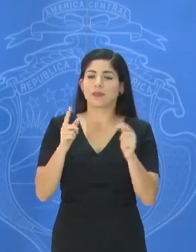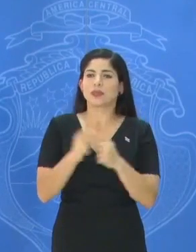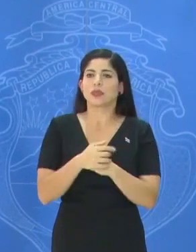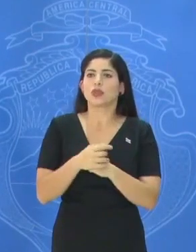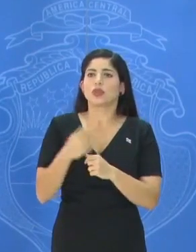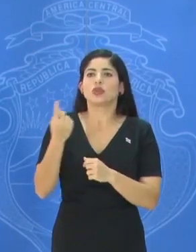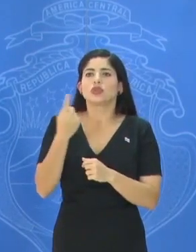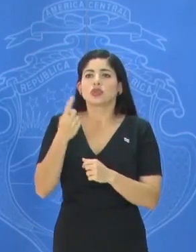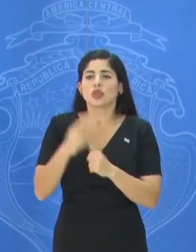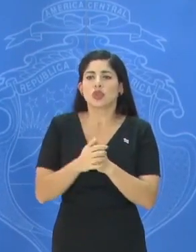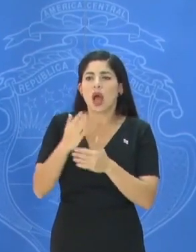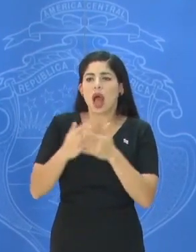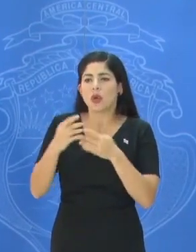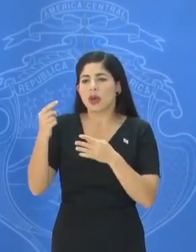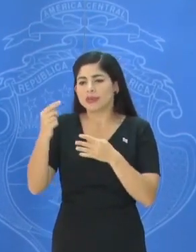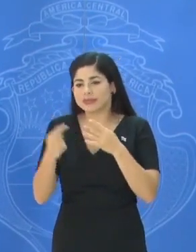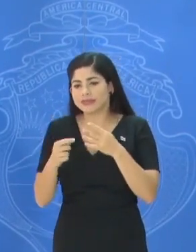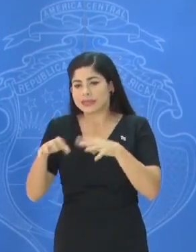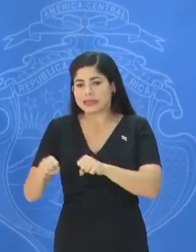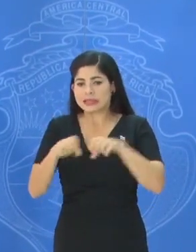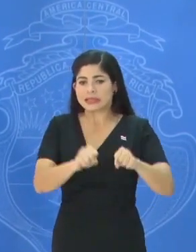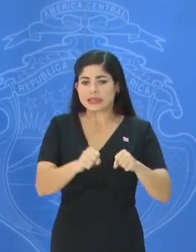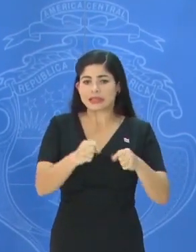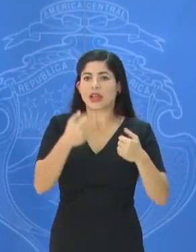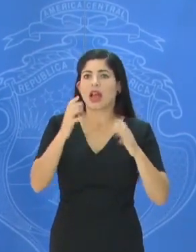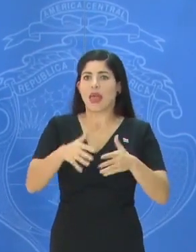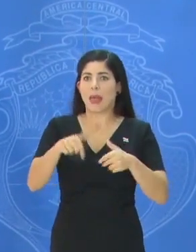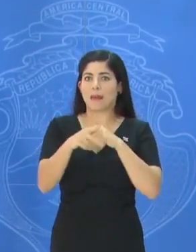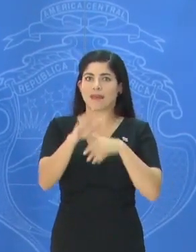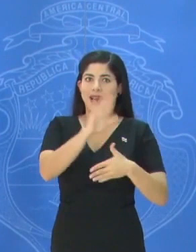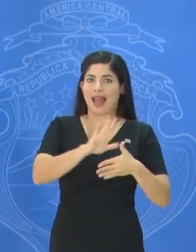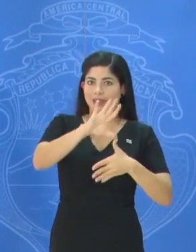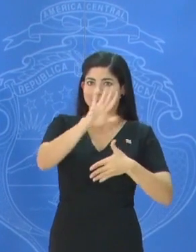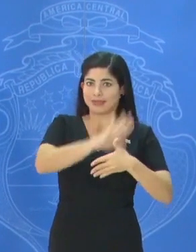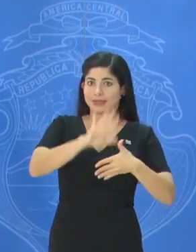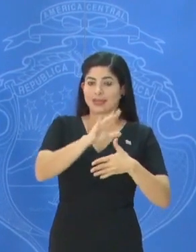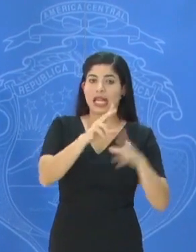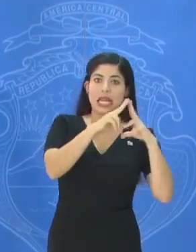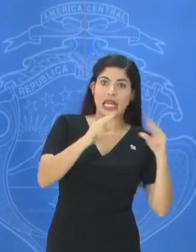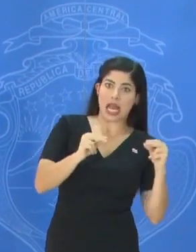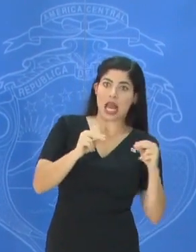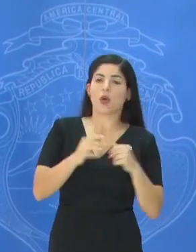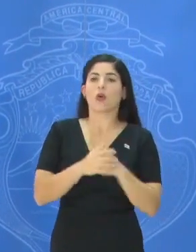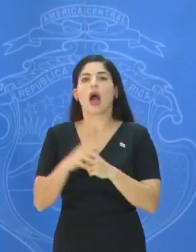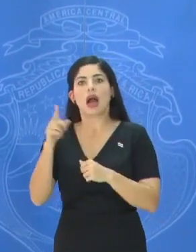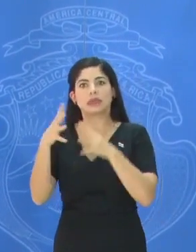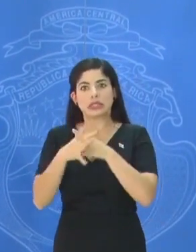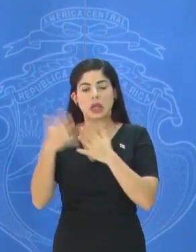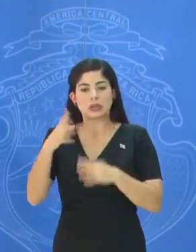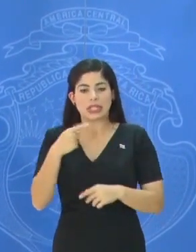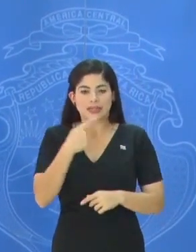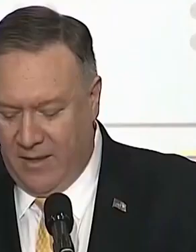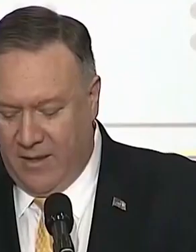Este martes, la expectativa de los nicaragüenses se ha centrado en la visita del secretario de Estado de Estados Unidos a Costa